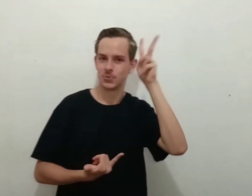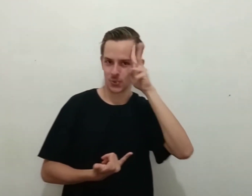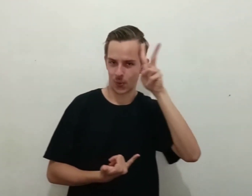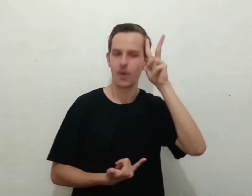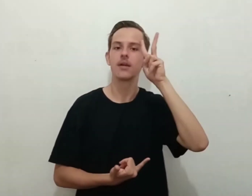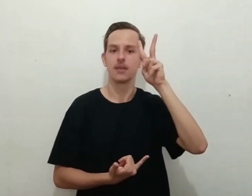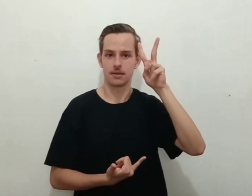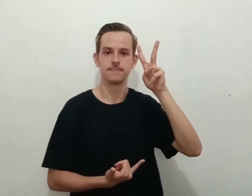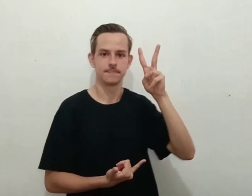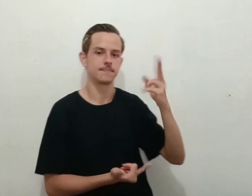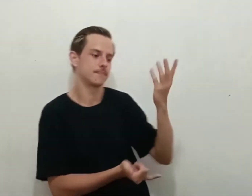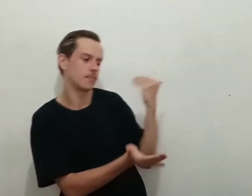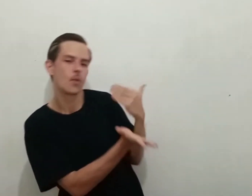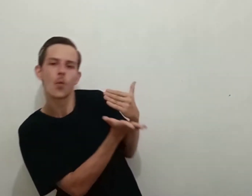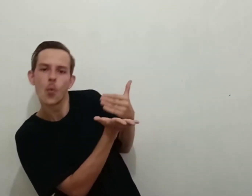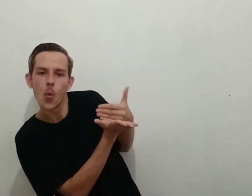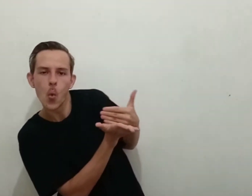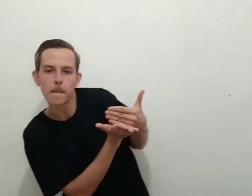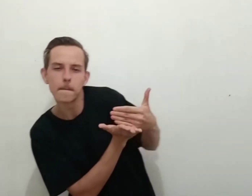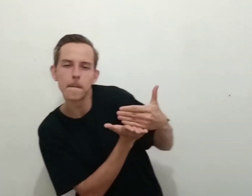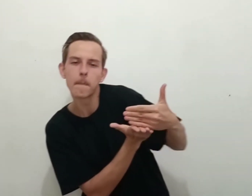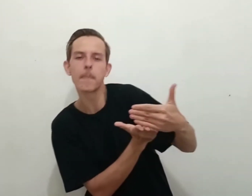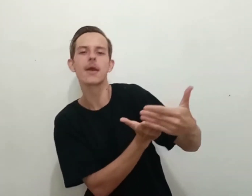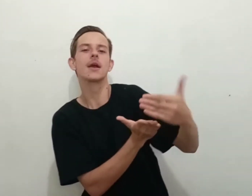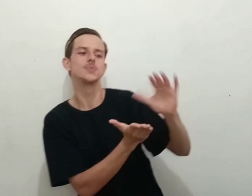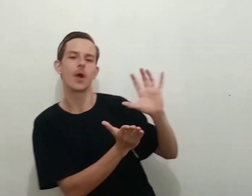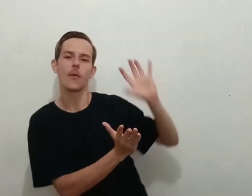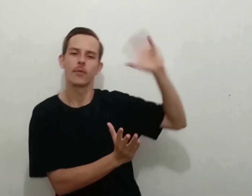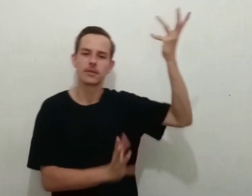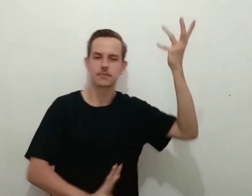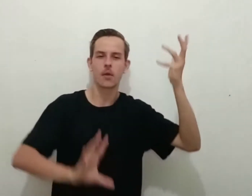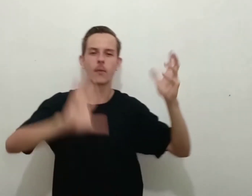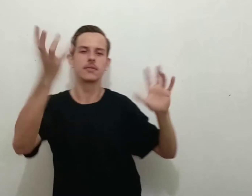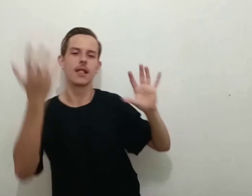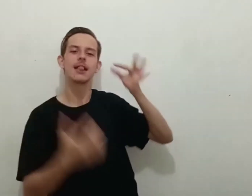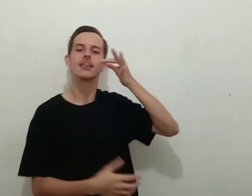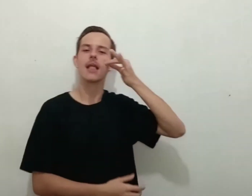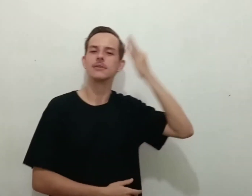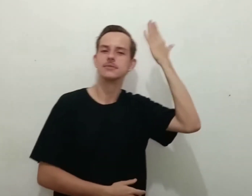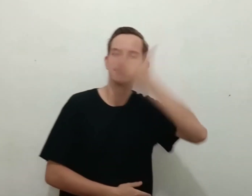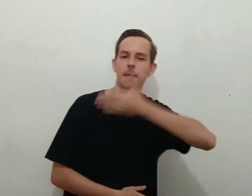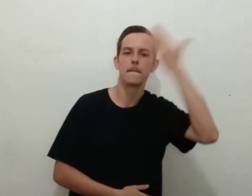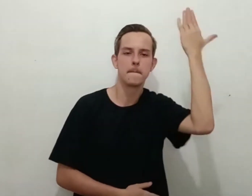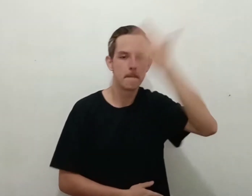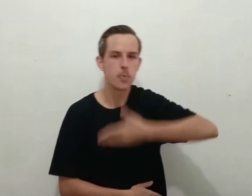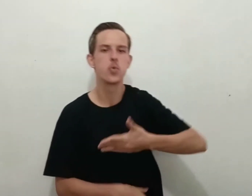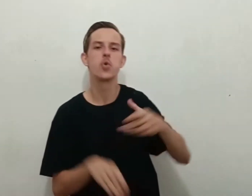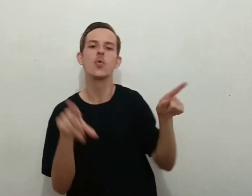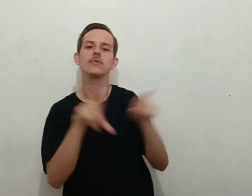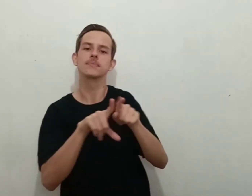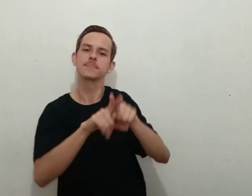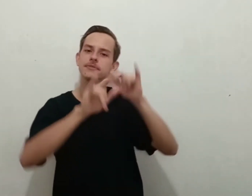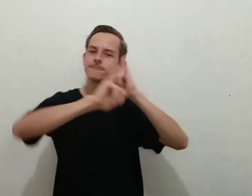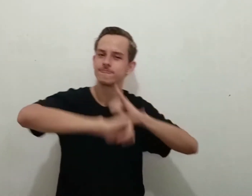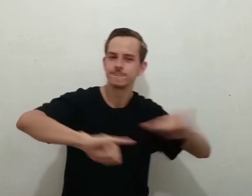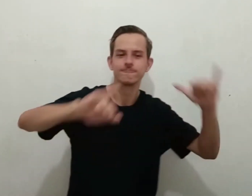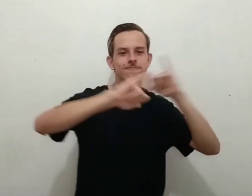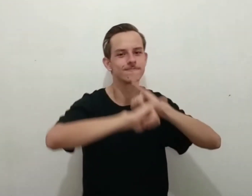que desde o princípio foram testemunhas oculares e ministros das